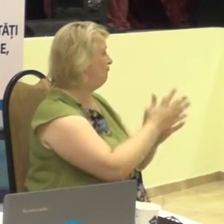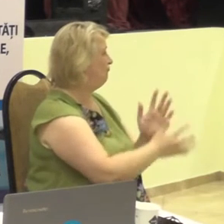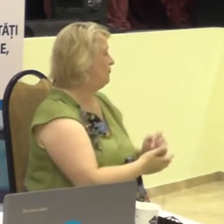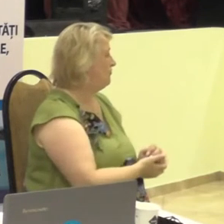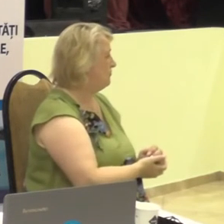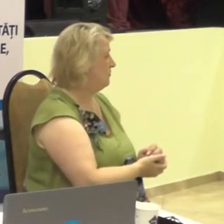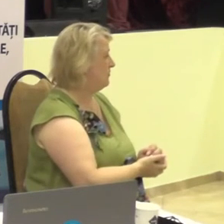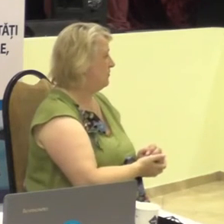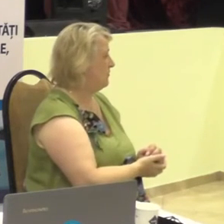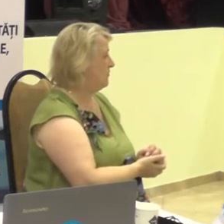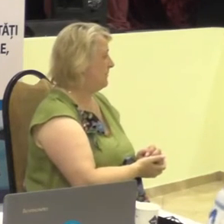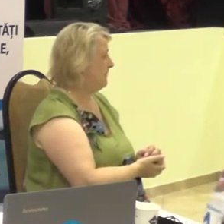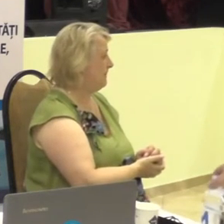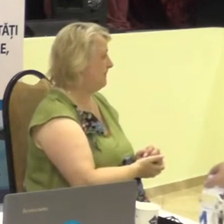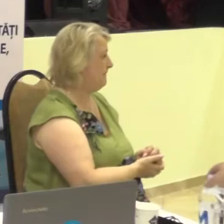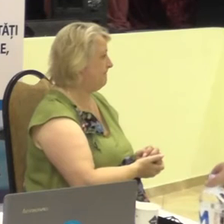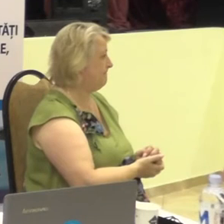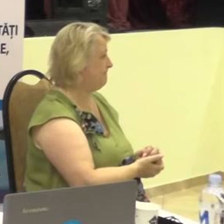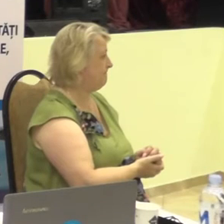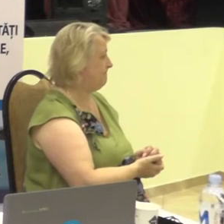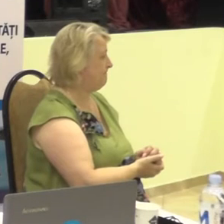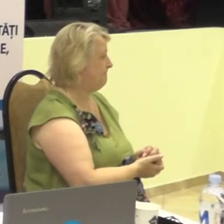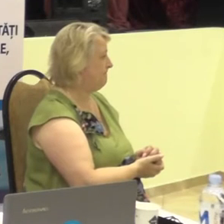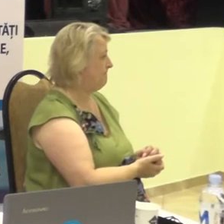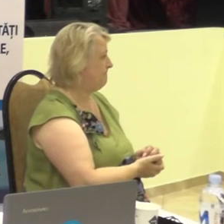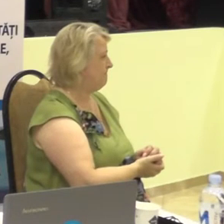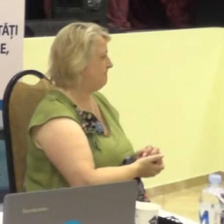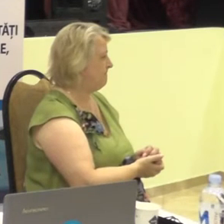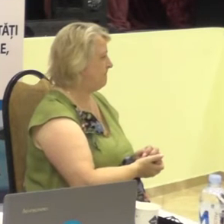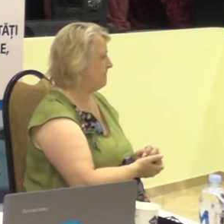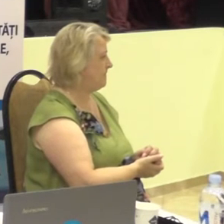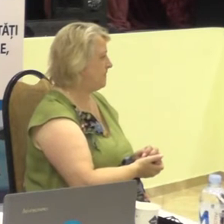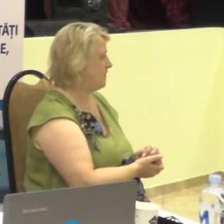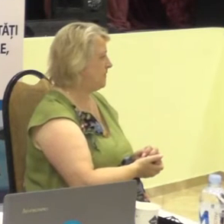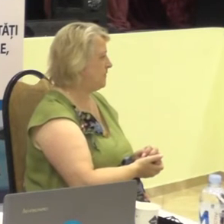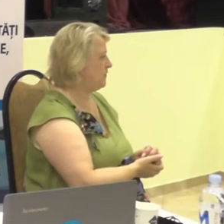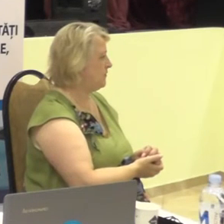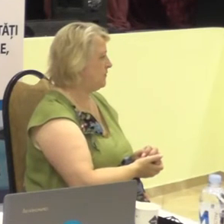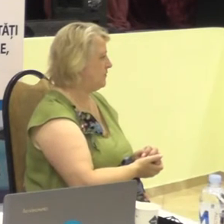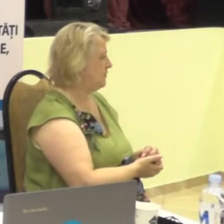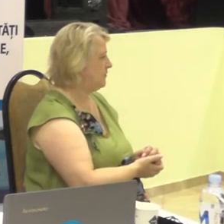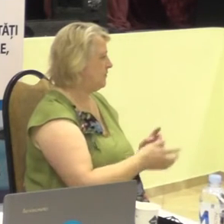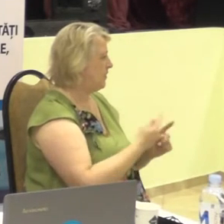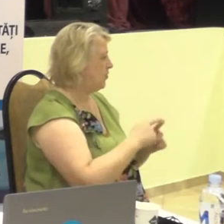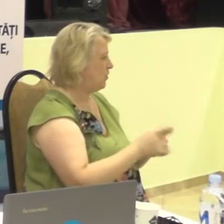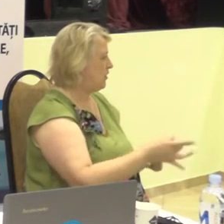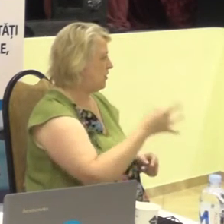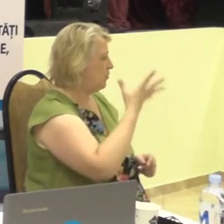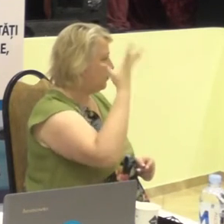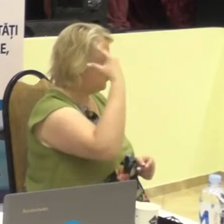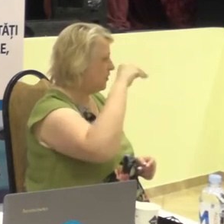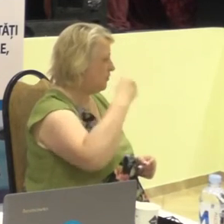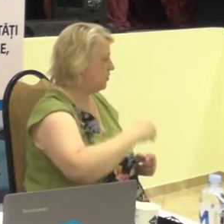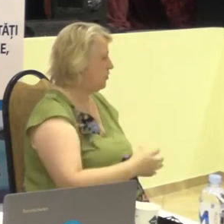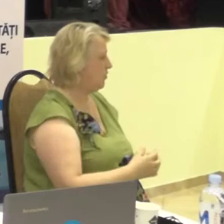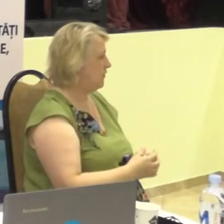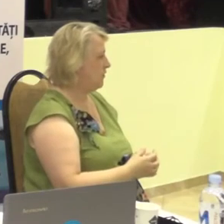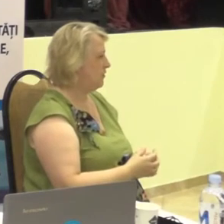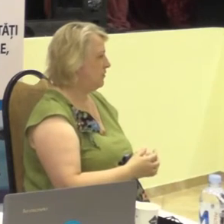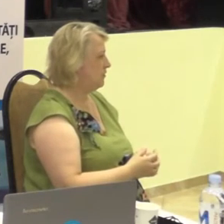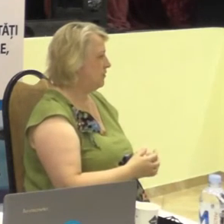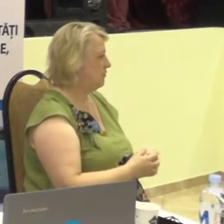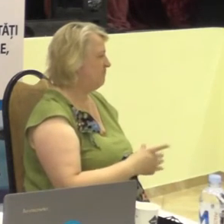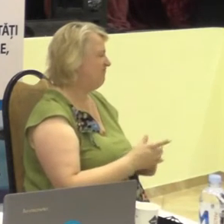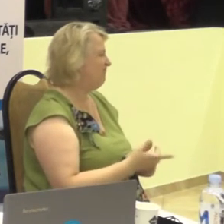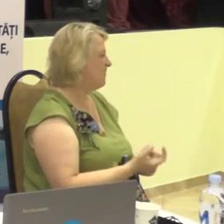care în Republica Moldova nu este